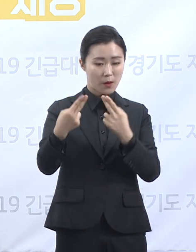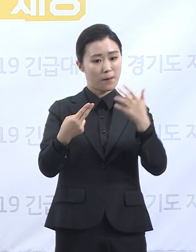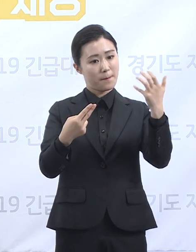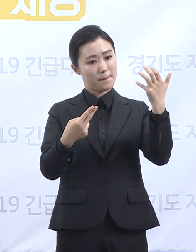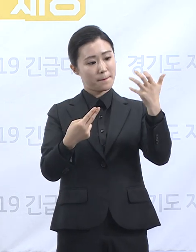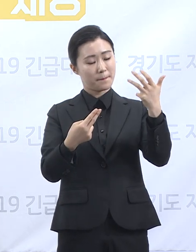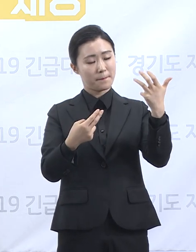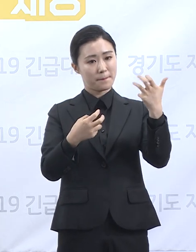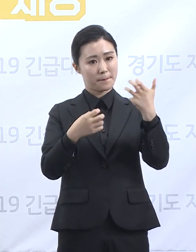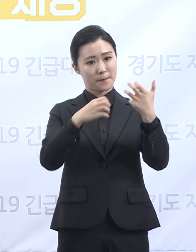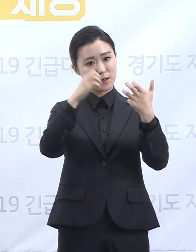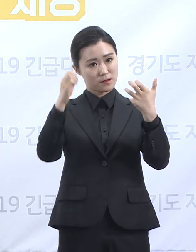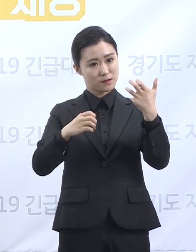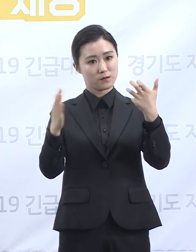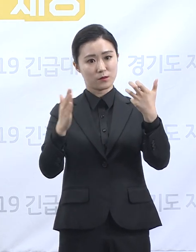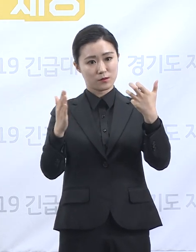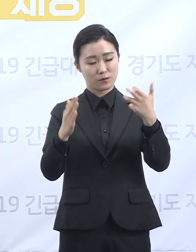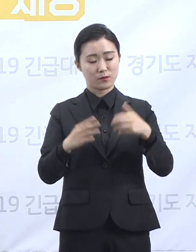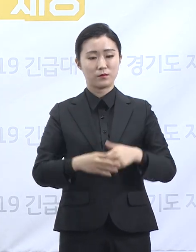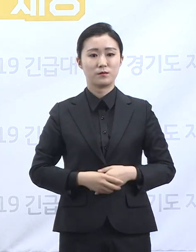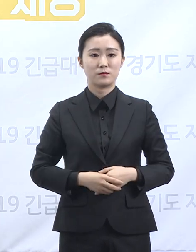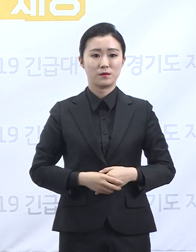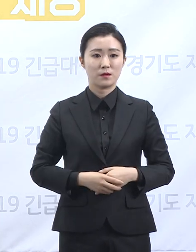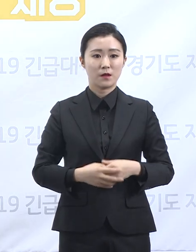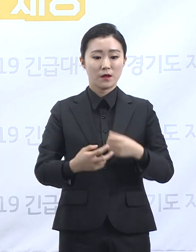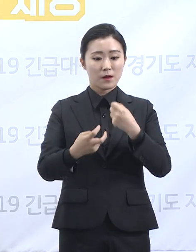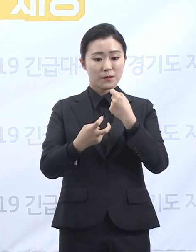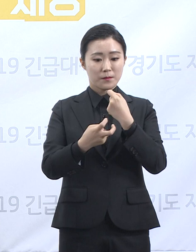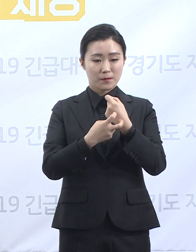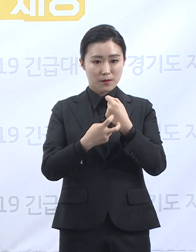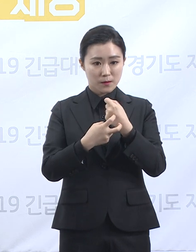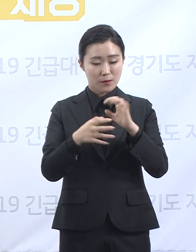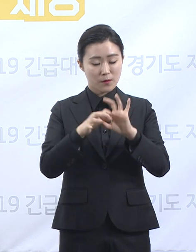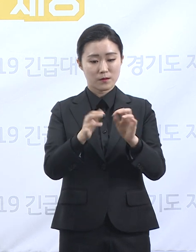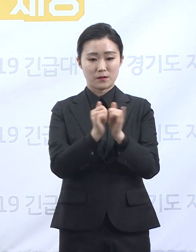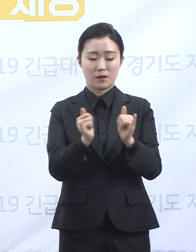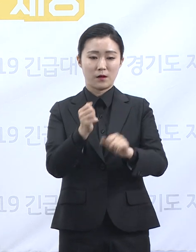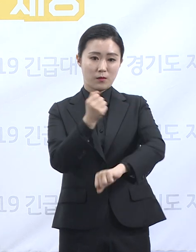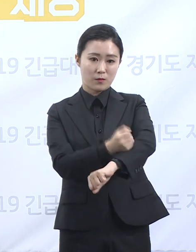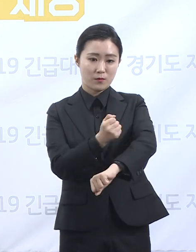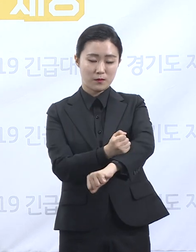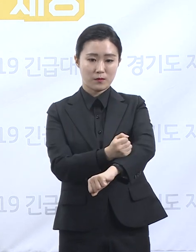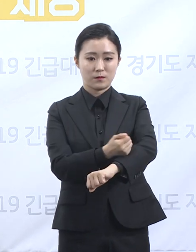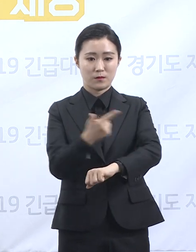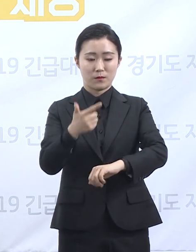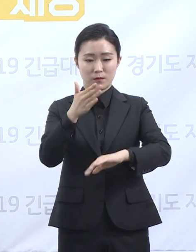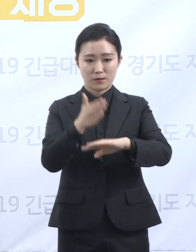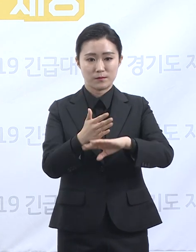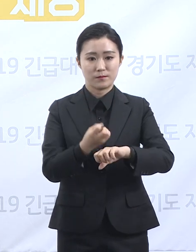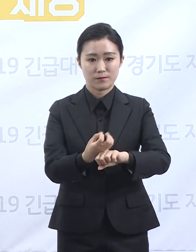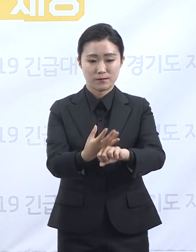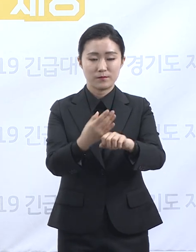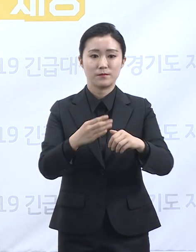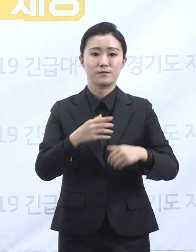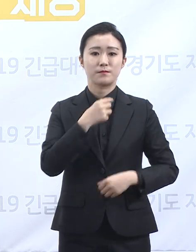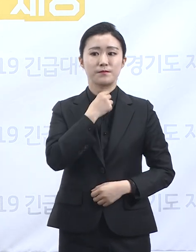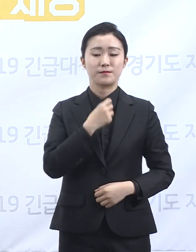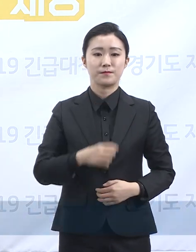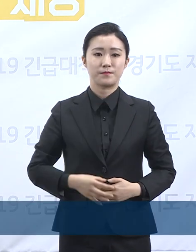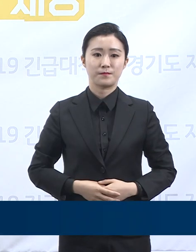다시 한번 의료진들의 노고에 감사 인사를 전합니다. 신규 확진자 현황에 대해 보고드리겠습니다.